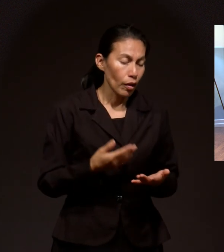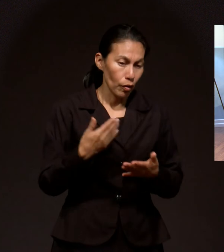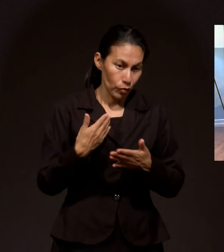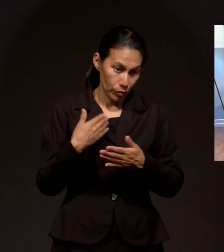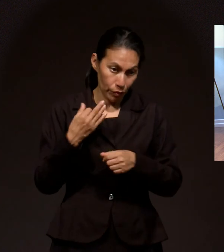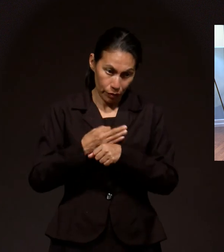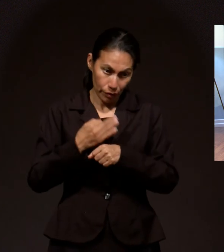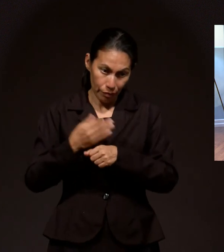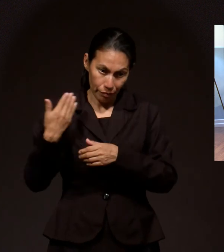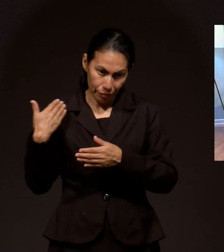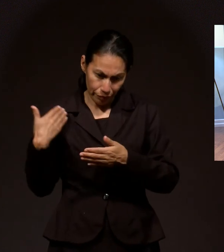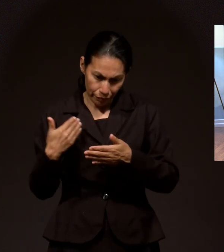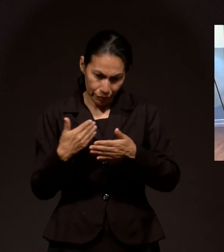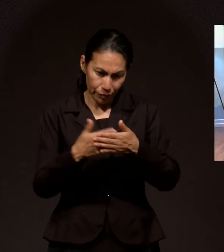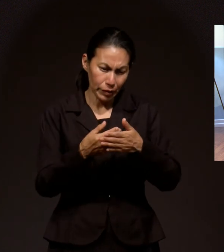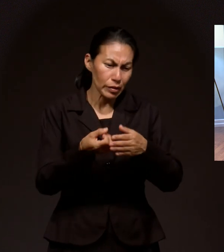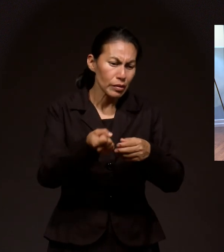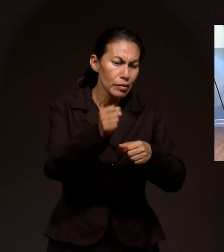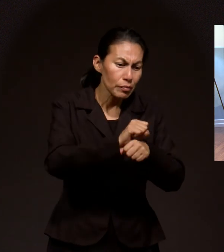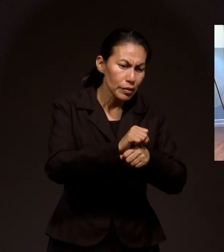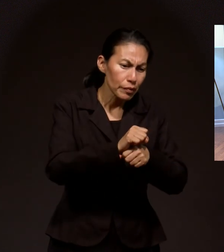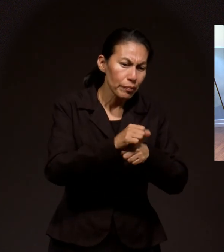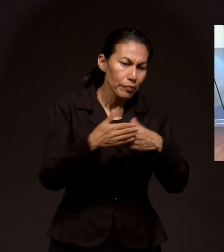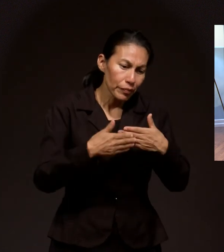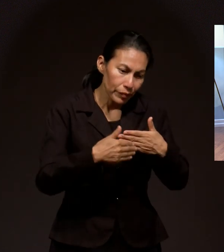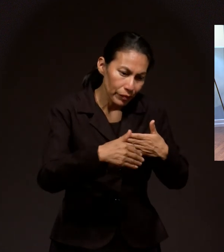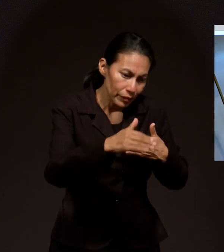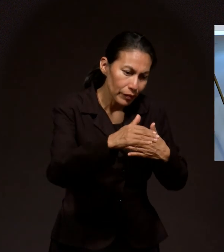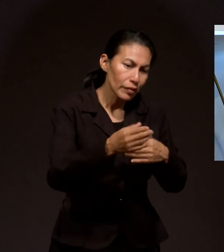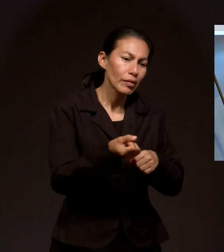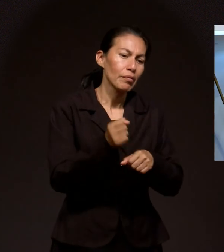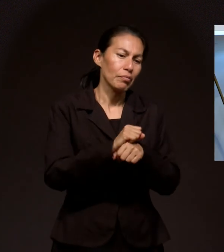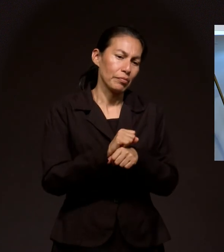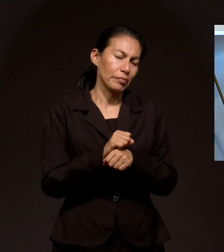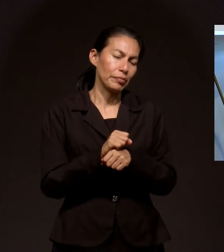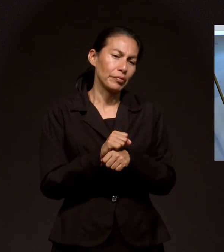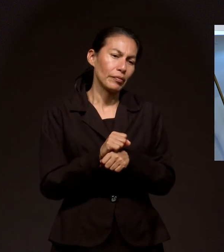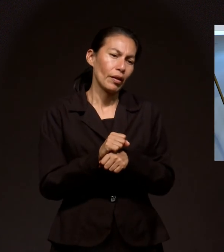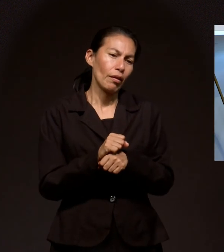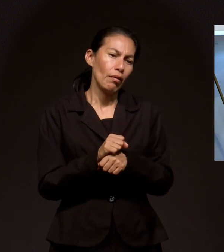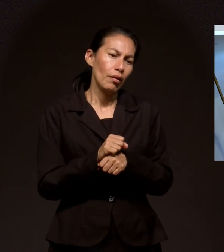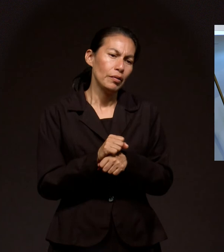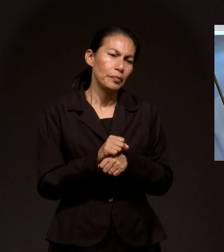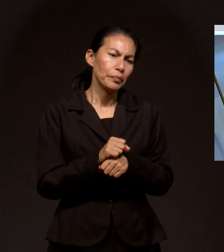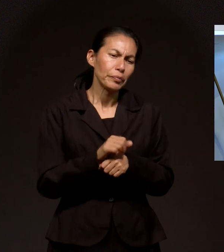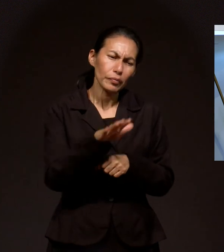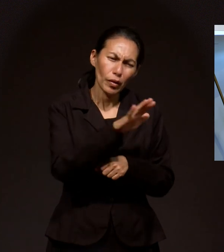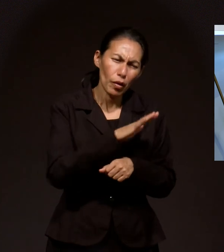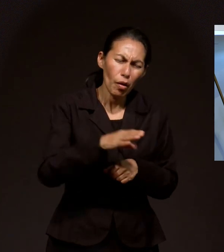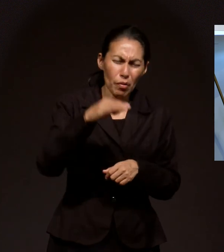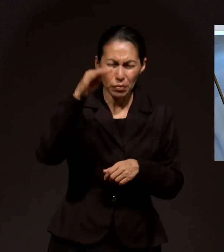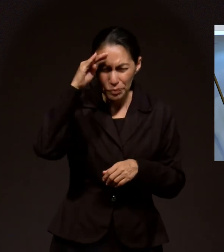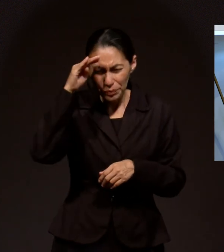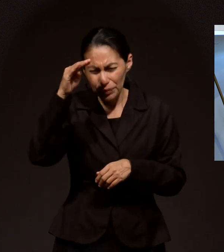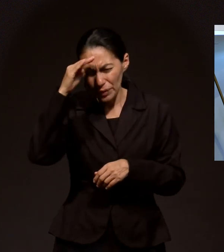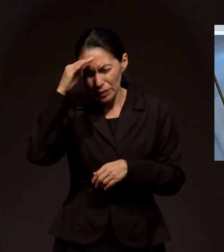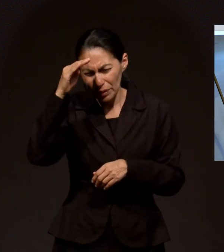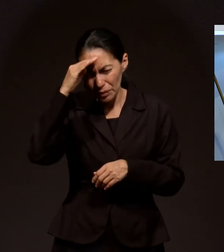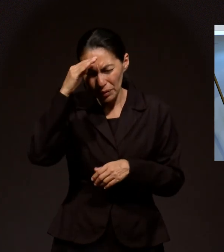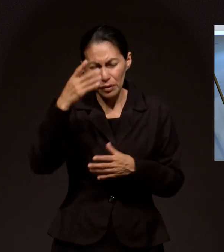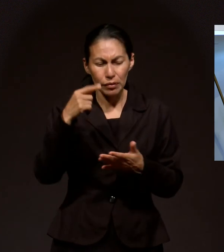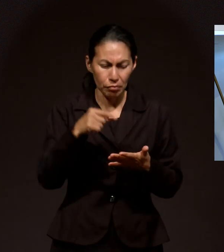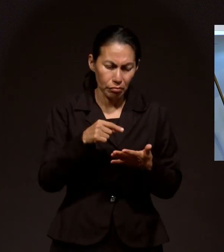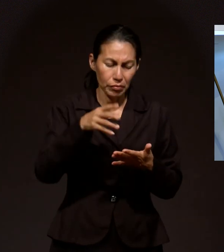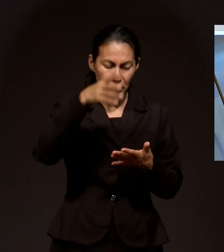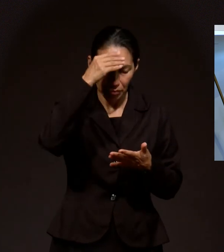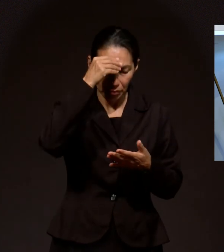Cuál es Porque durante esta semana Les pedimos a todos Que meditemos Y oremos Porque esta promesa Llega a